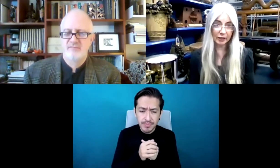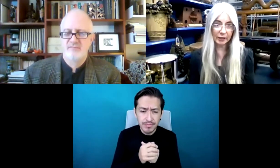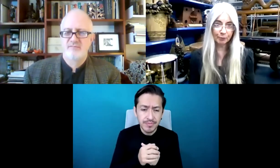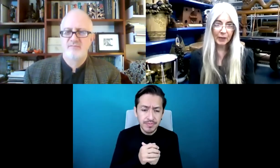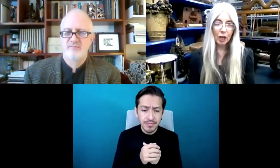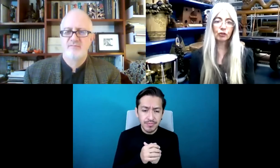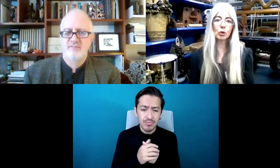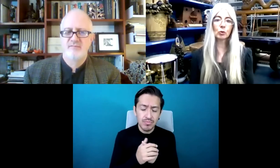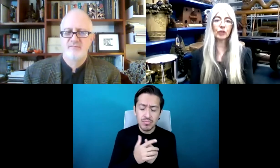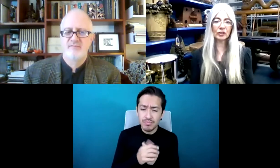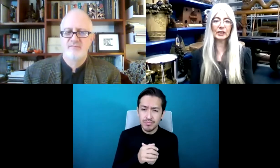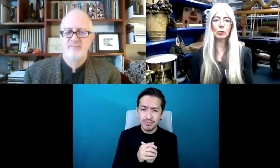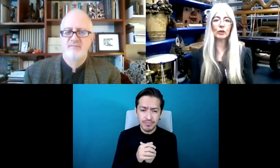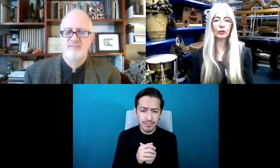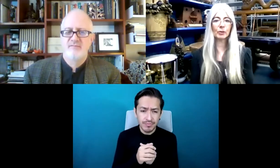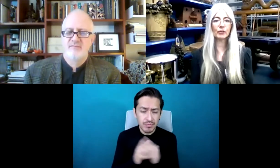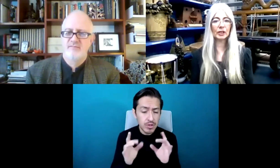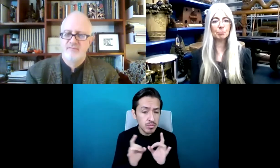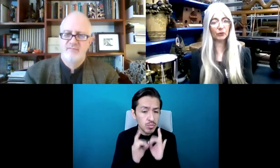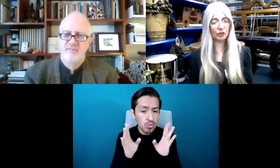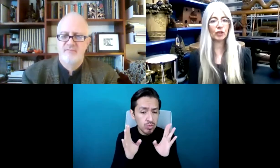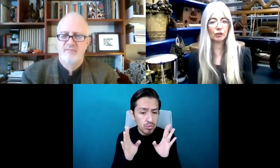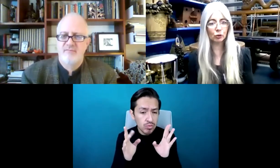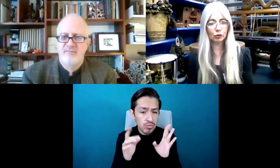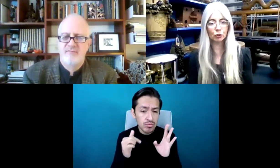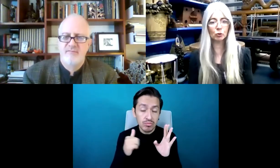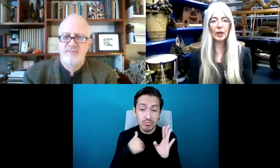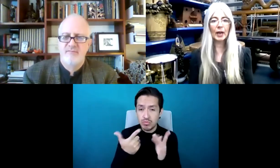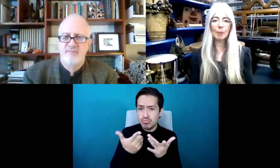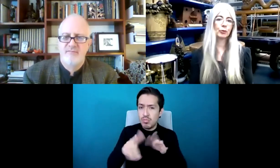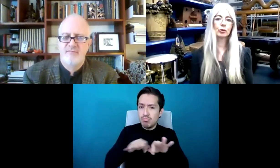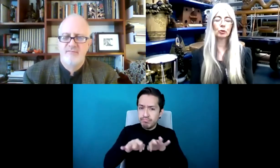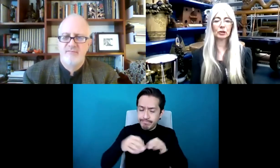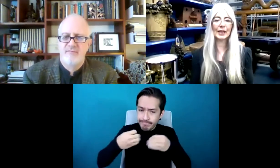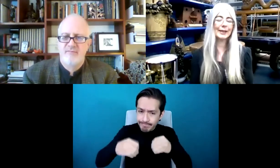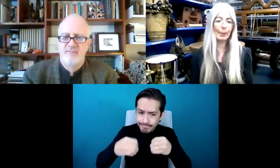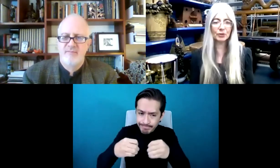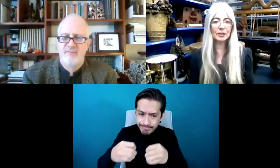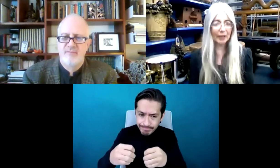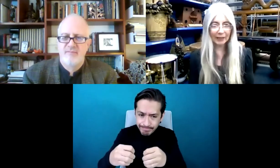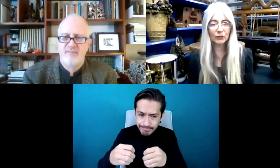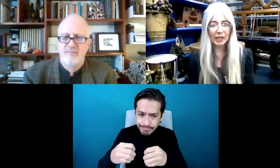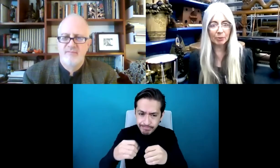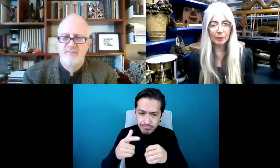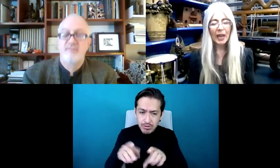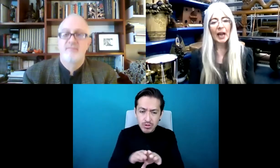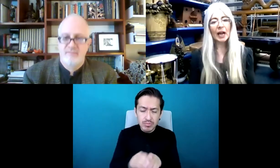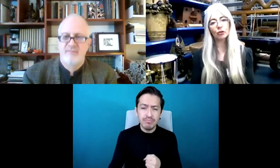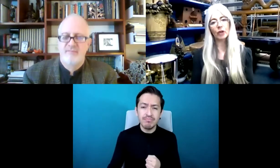se eliminaron por completo. Entonces pasamos de tener un calendario relativamente